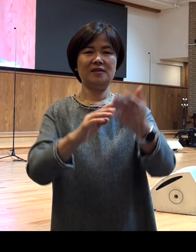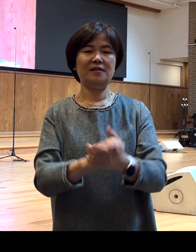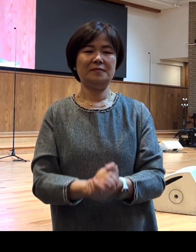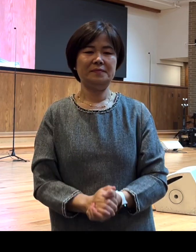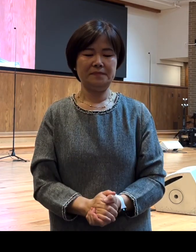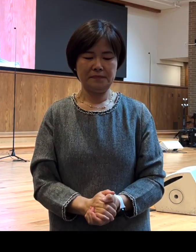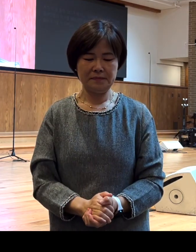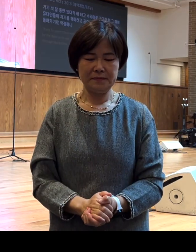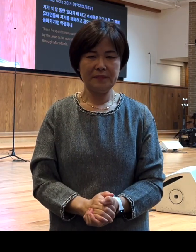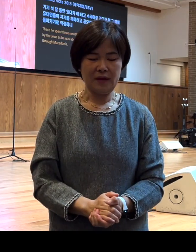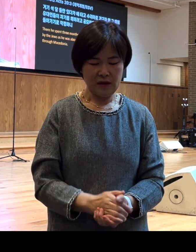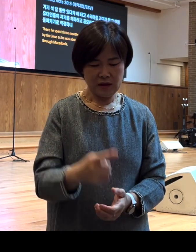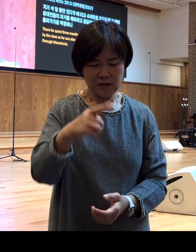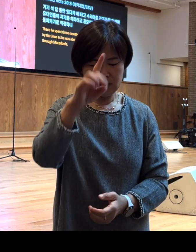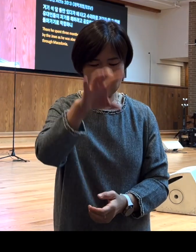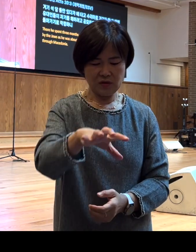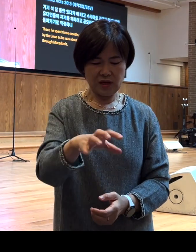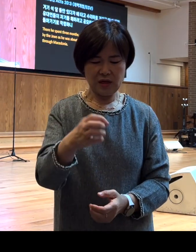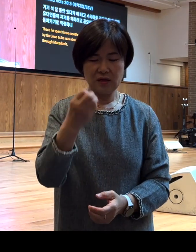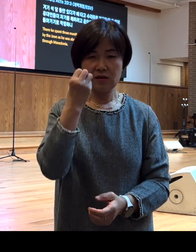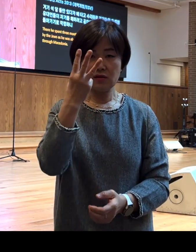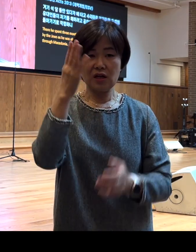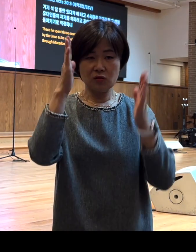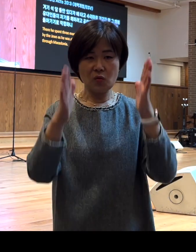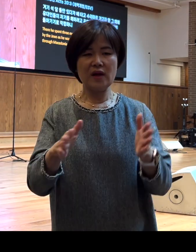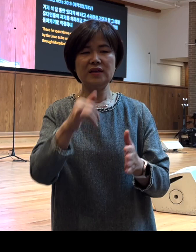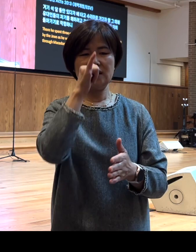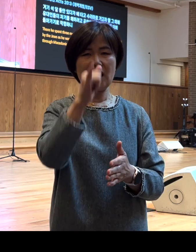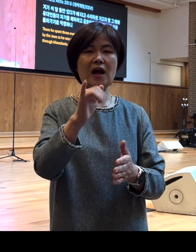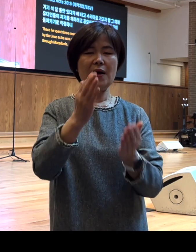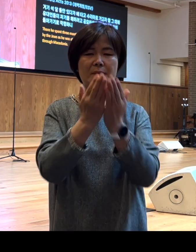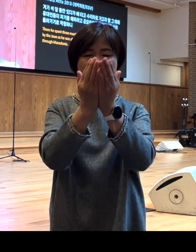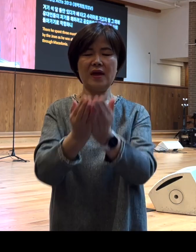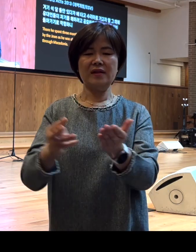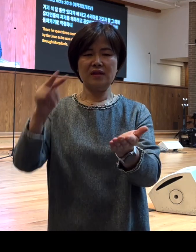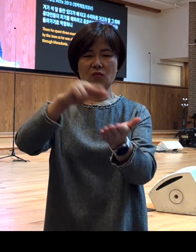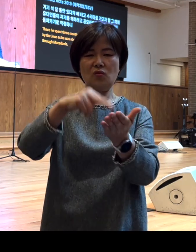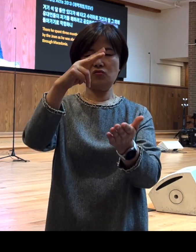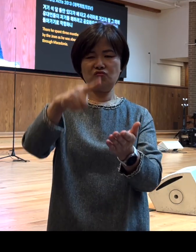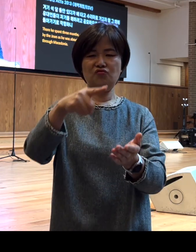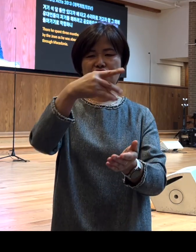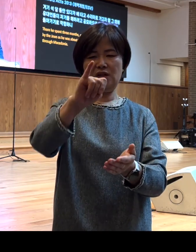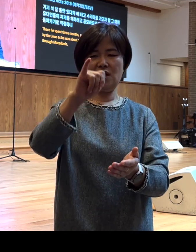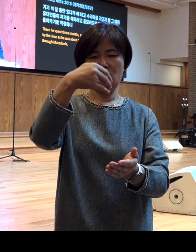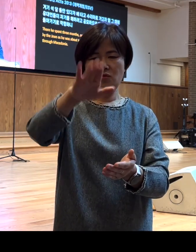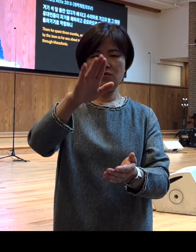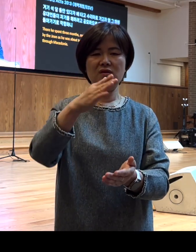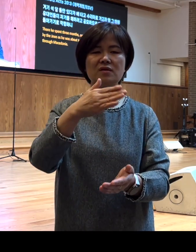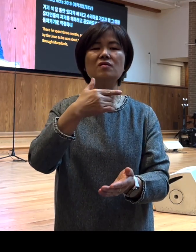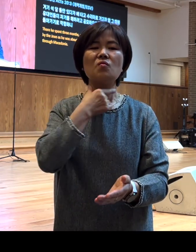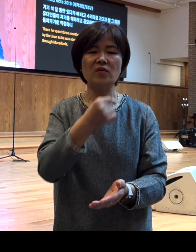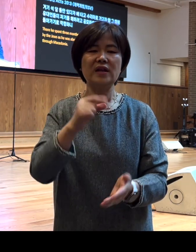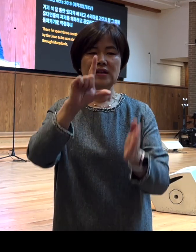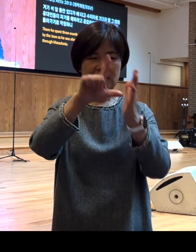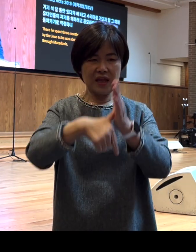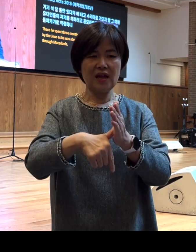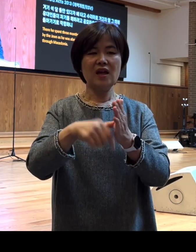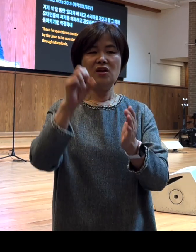거기 석 달 동안 있다가 배 타고 수리아로 가고자 할 그때에 유대인들이